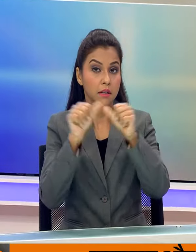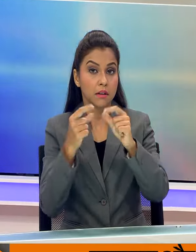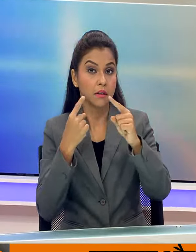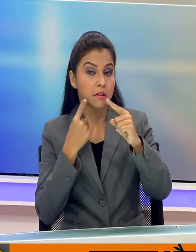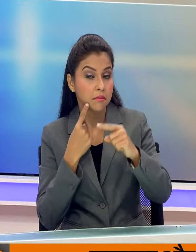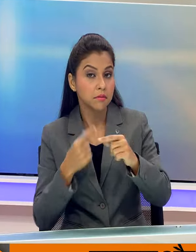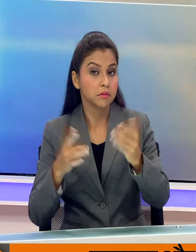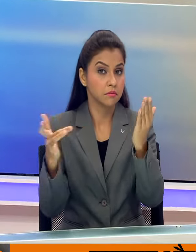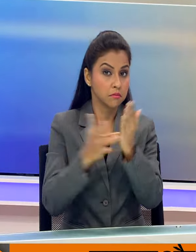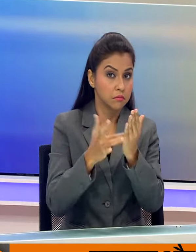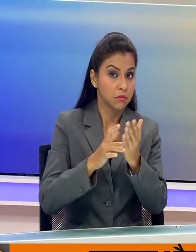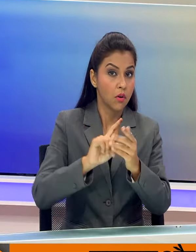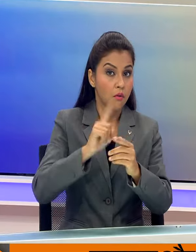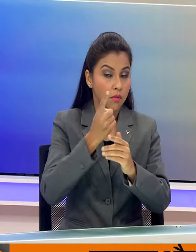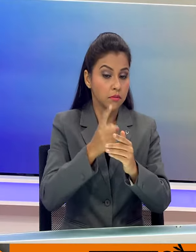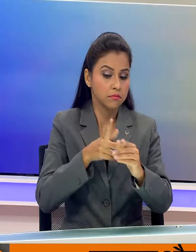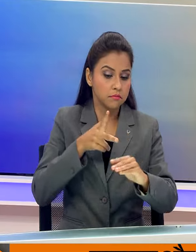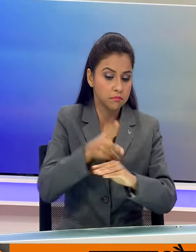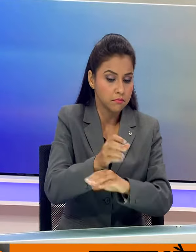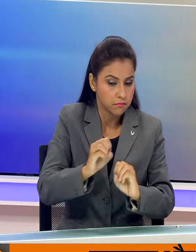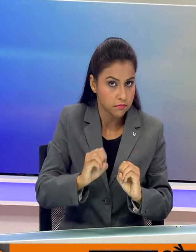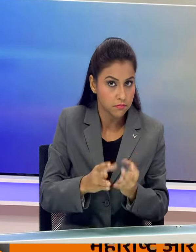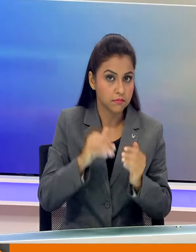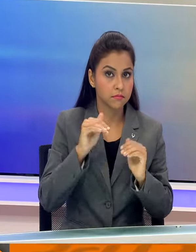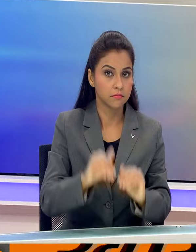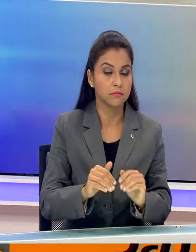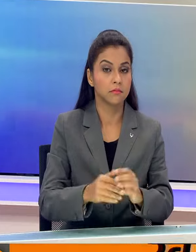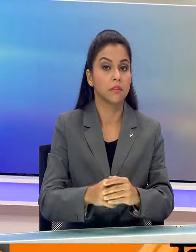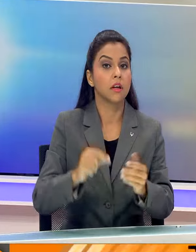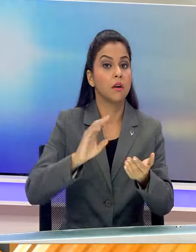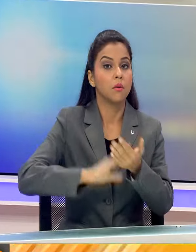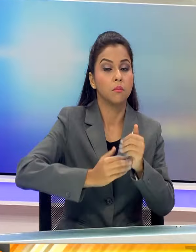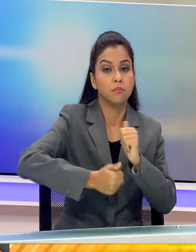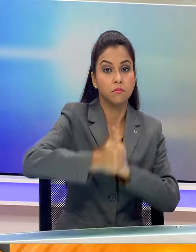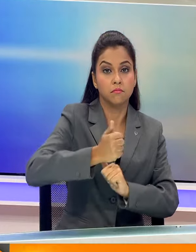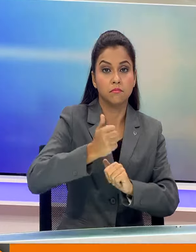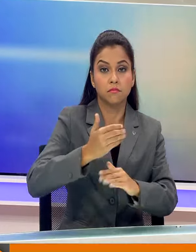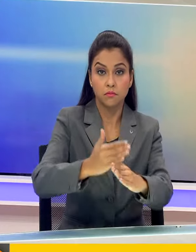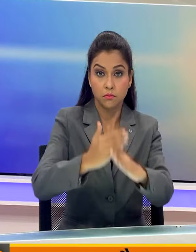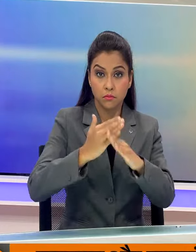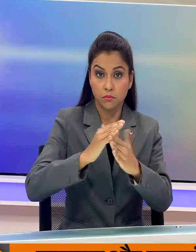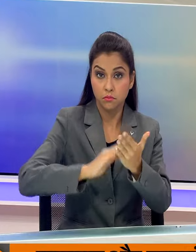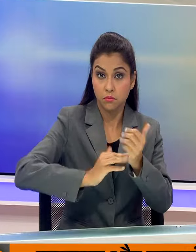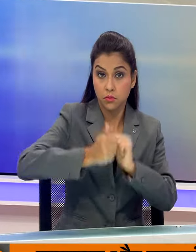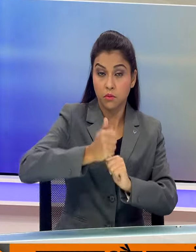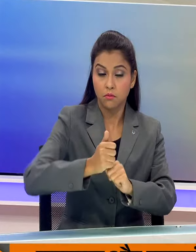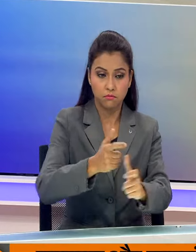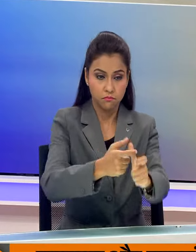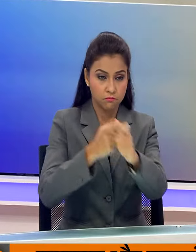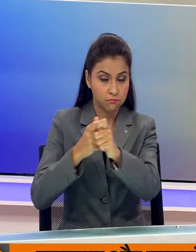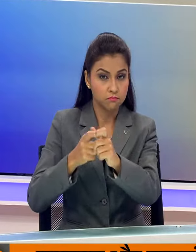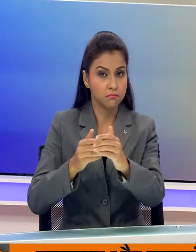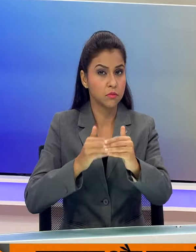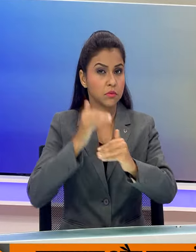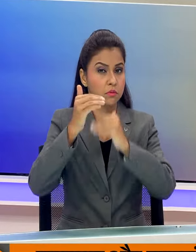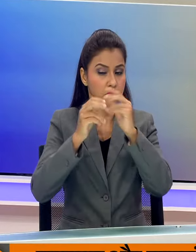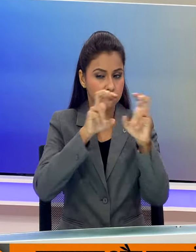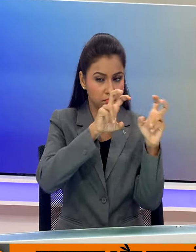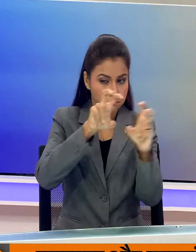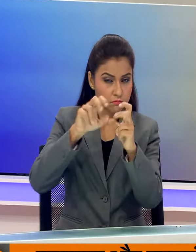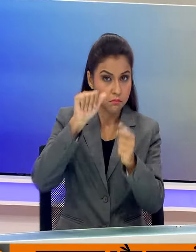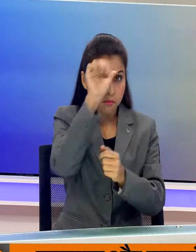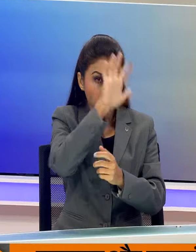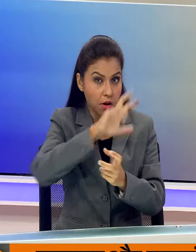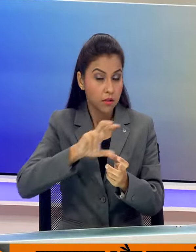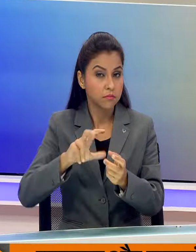करण के पहले चरण का भ्यूद घाटन करेंगे रक्षा मंत्री विकास और सुरक्षा पर भारत के दृष्टी कोण पर